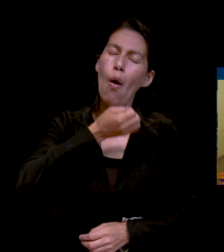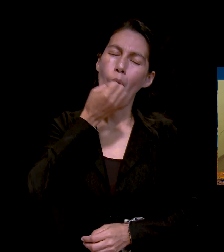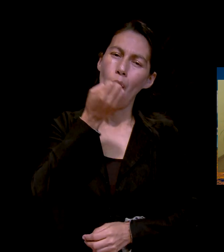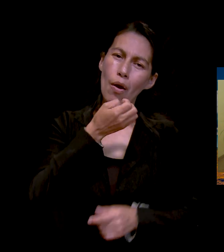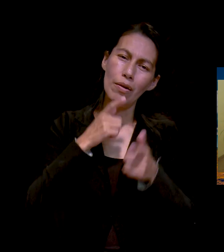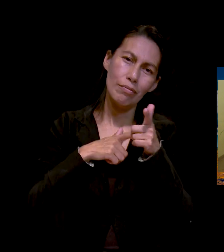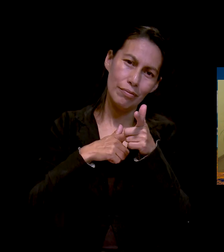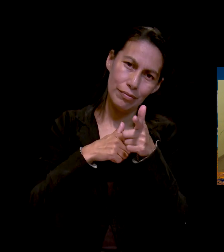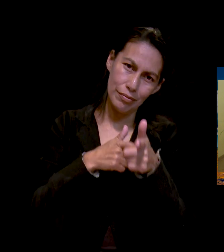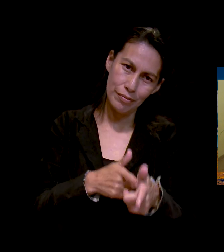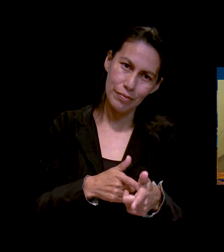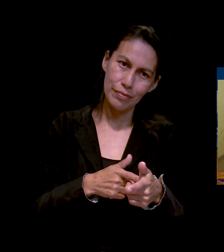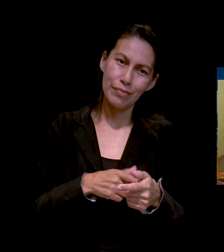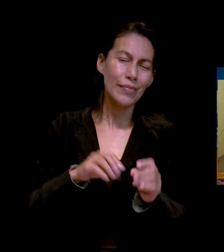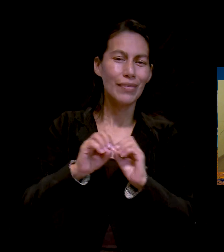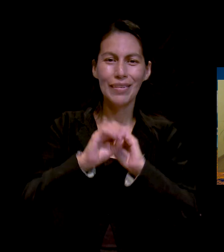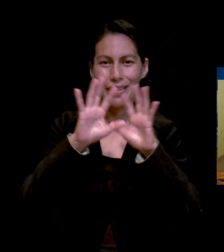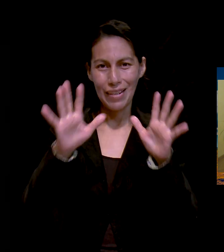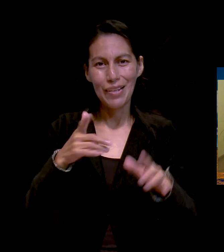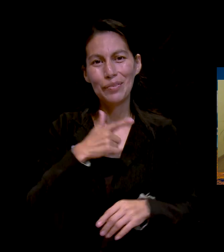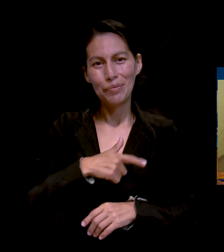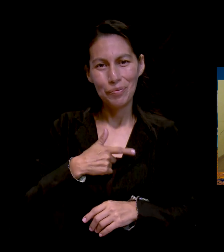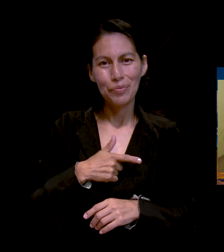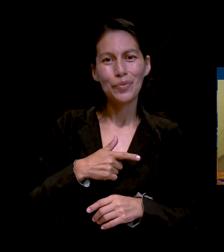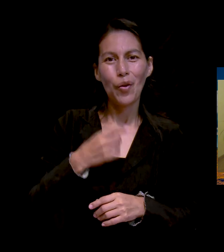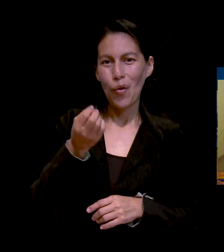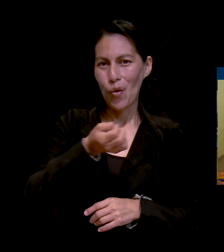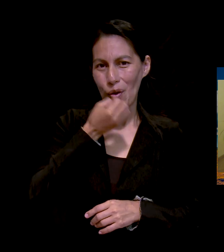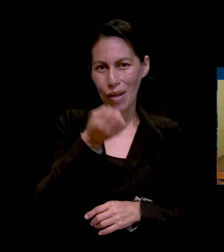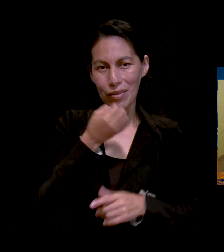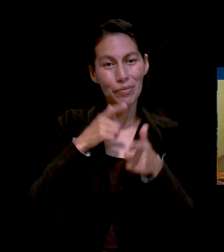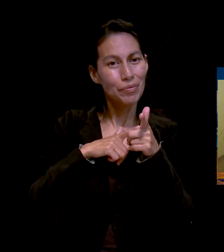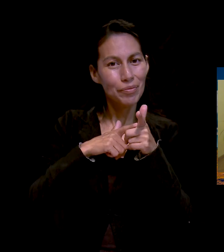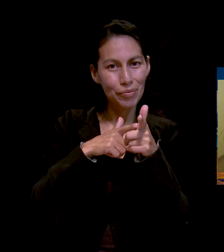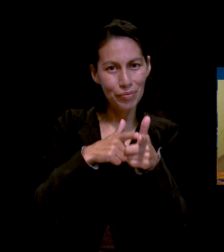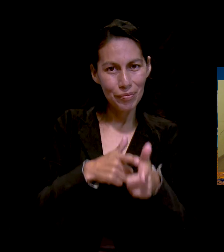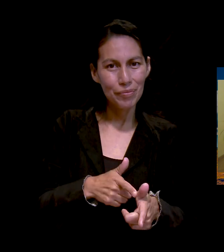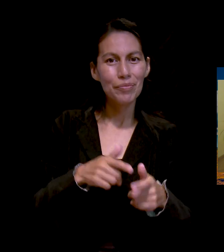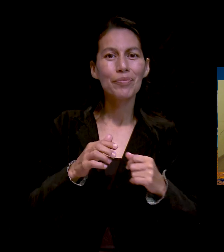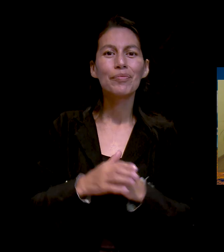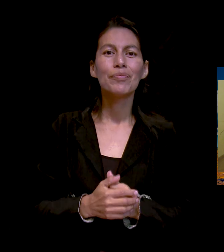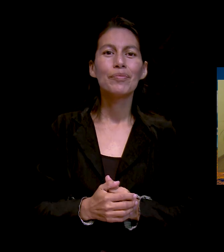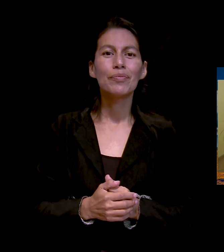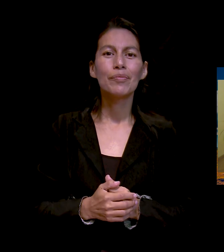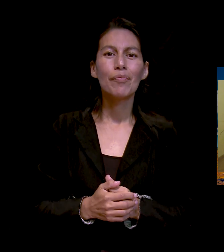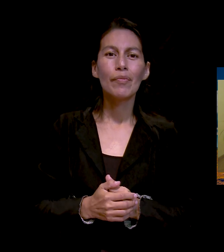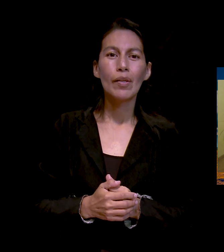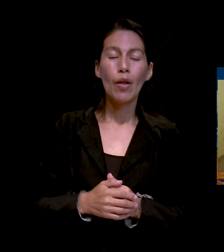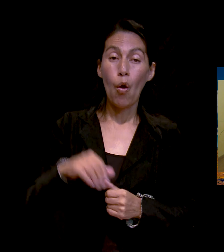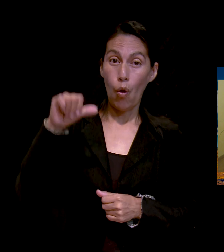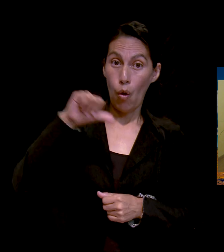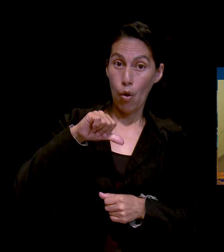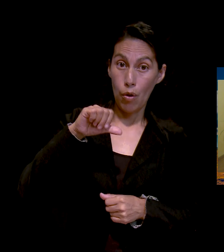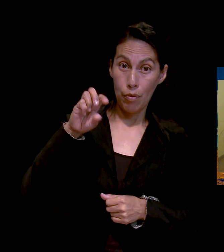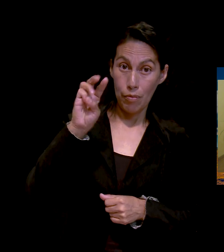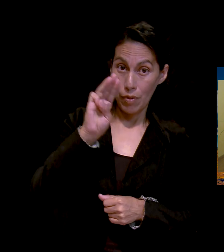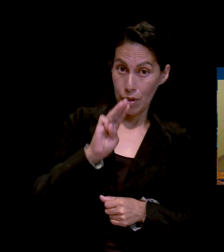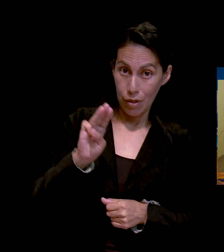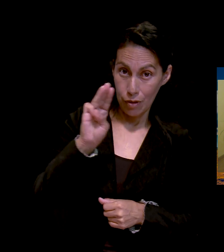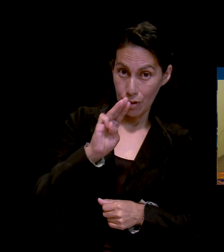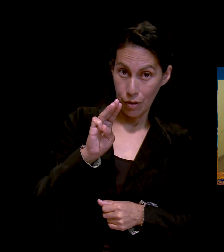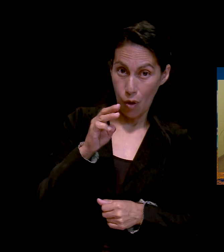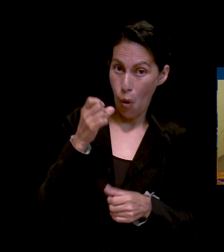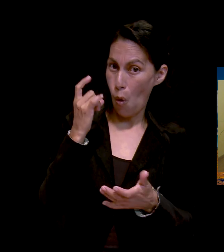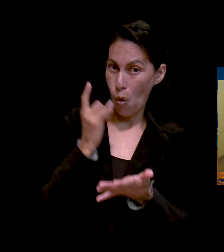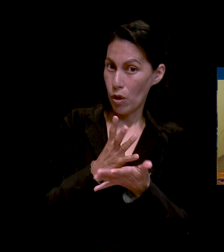constantemente. Lo estamos haciendo porque no es este miércoles que has pedido, sino has pedido